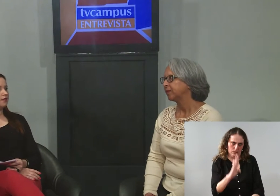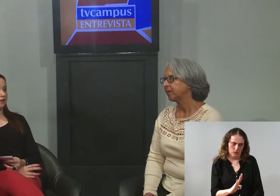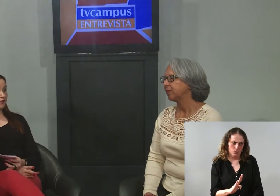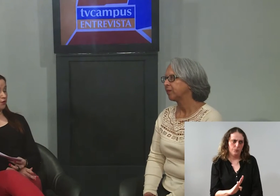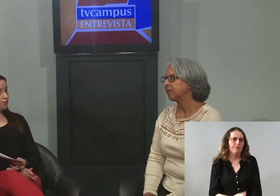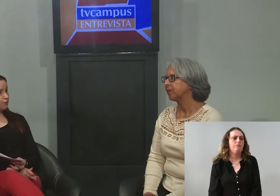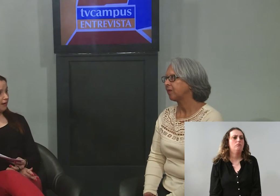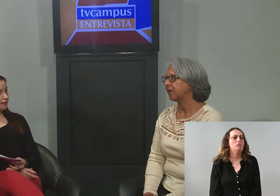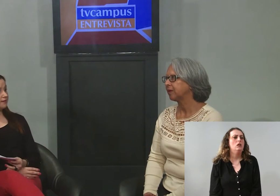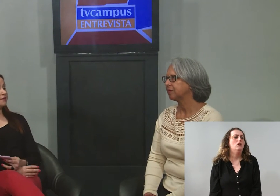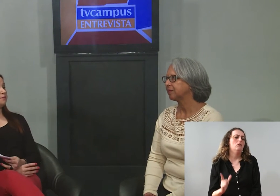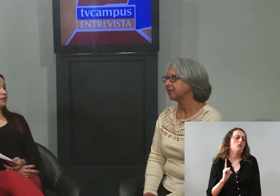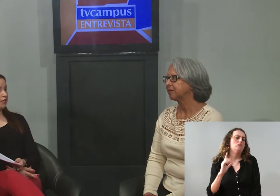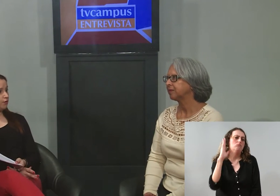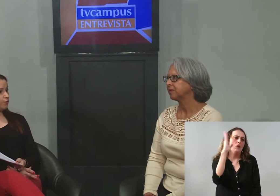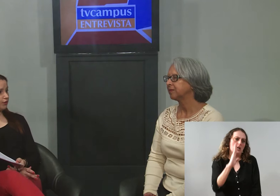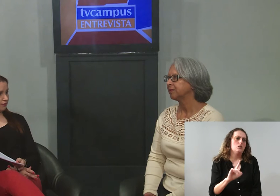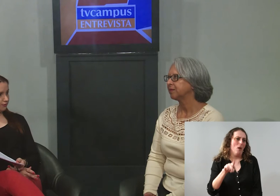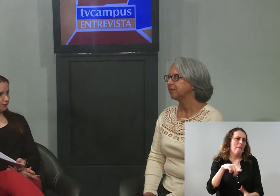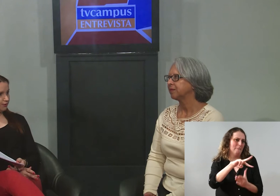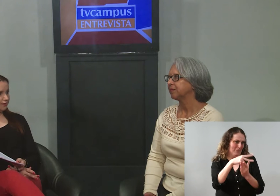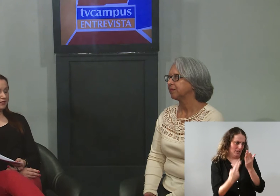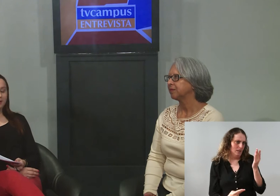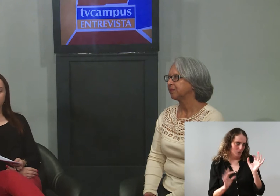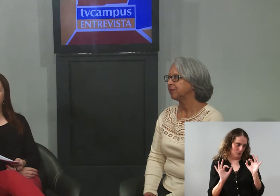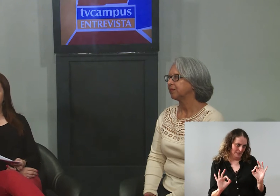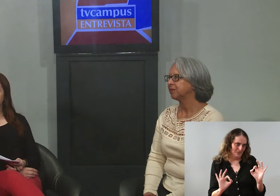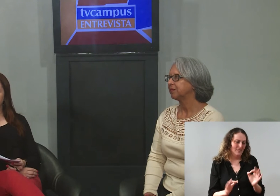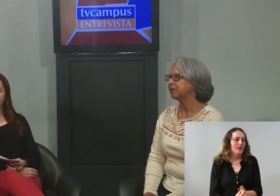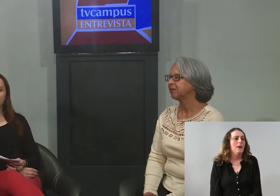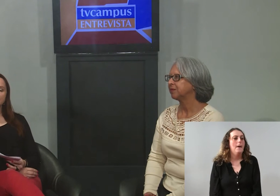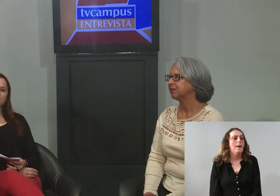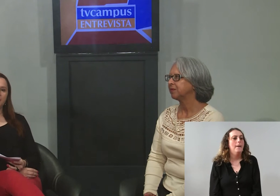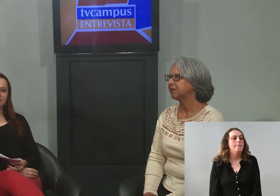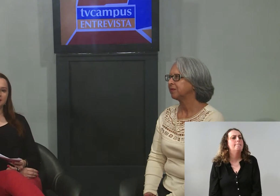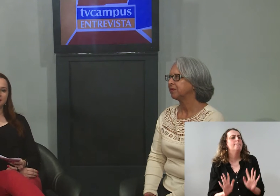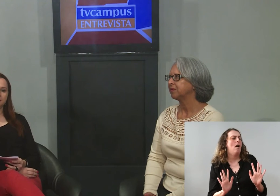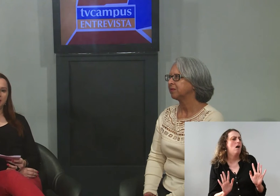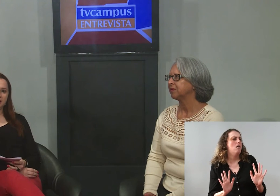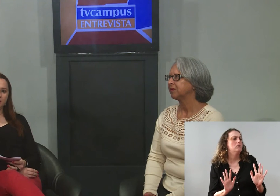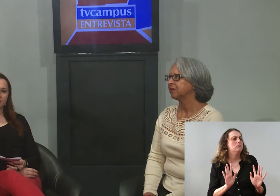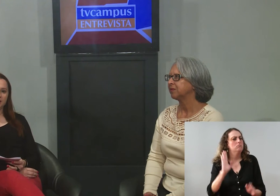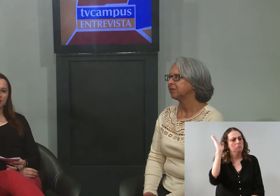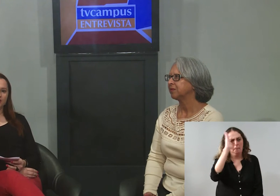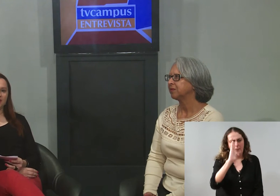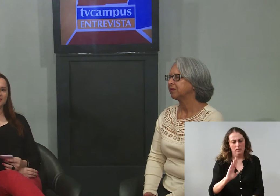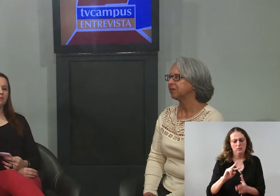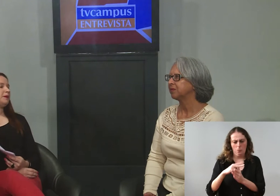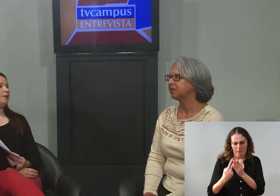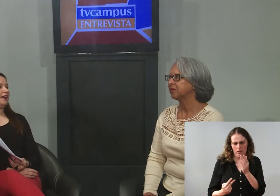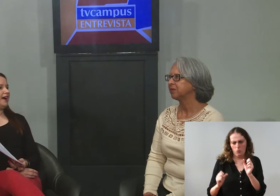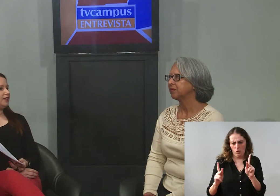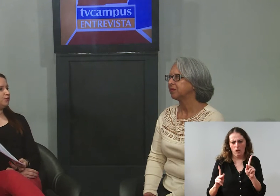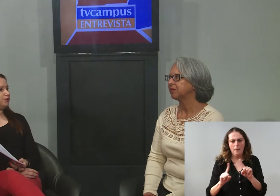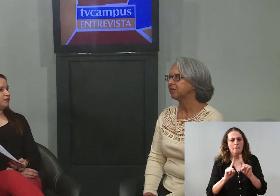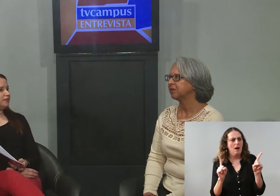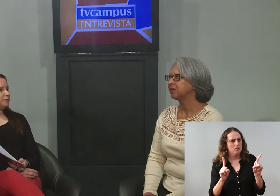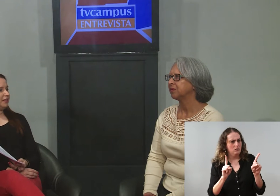Somos um país bilíngue, portanto. Mas esse país bilíngue já está preparado para